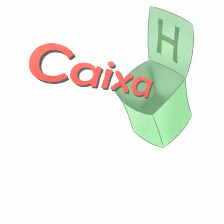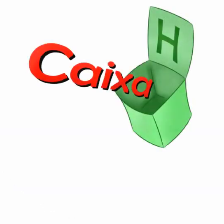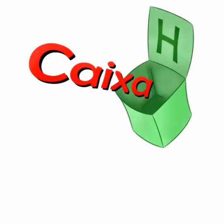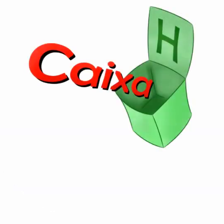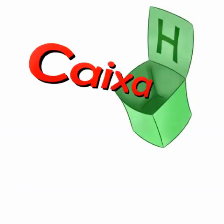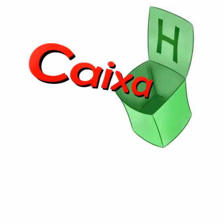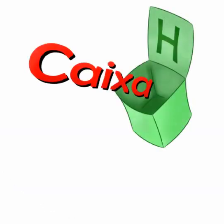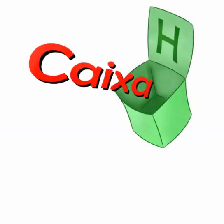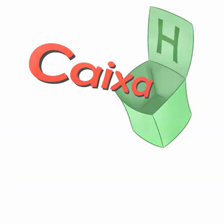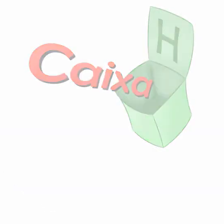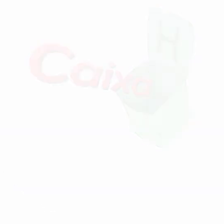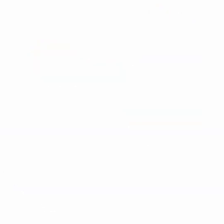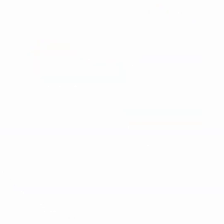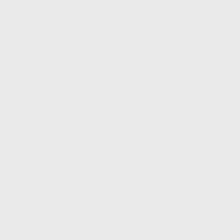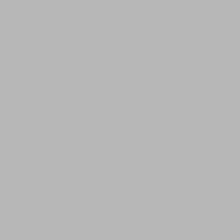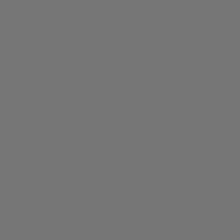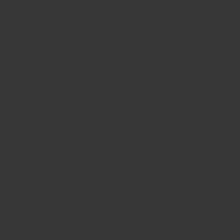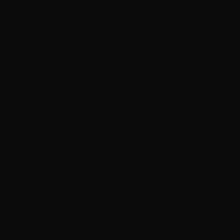Tchau. Tchau. Tchau. Tchau. Tchau. Tchau.